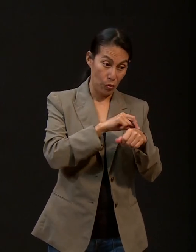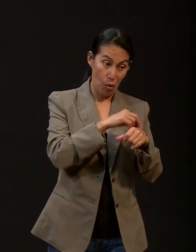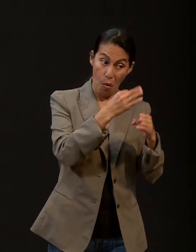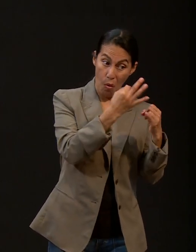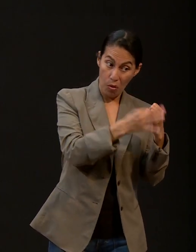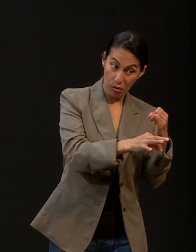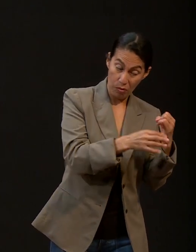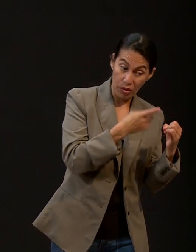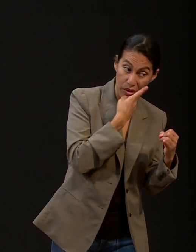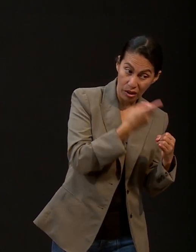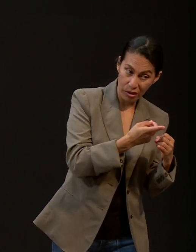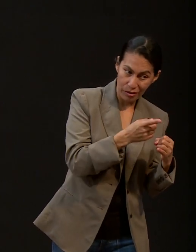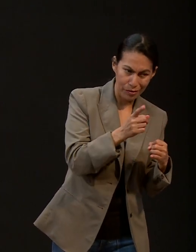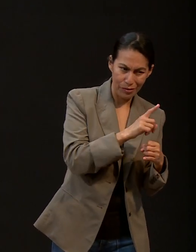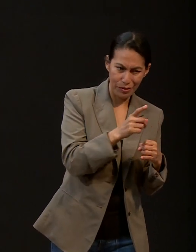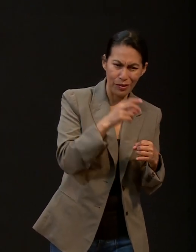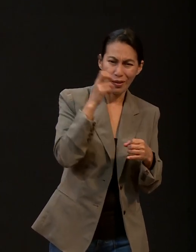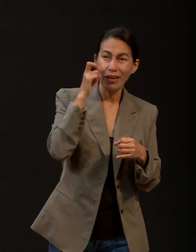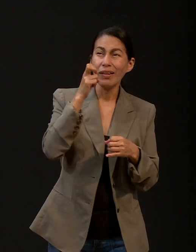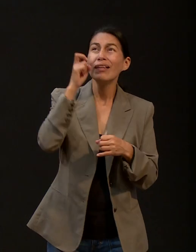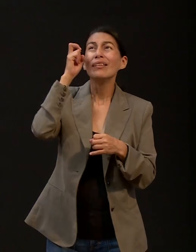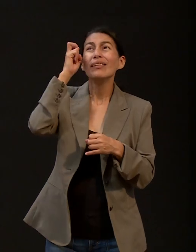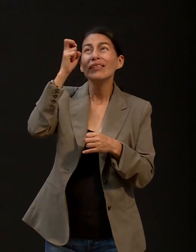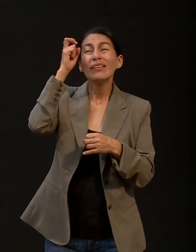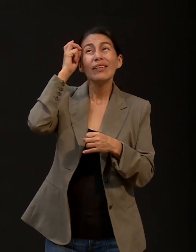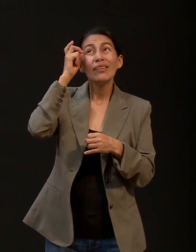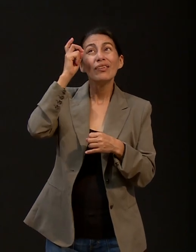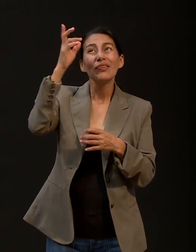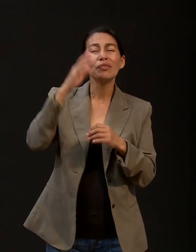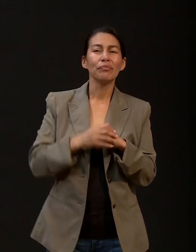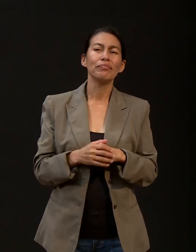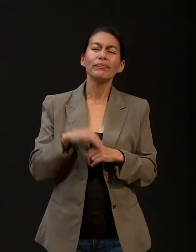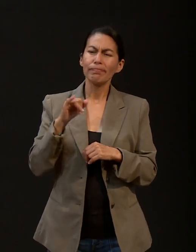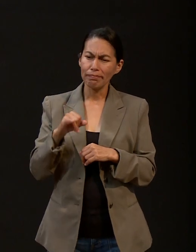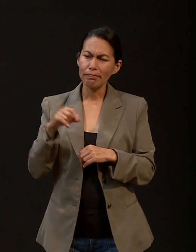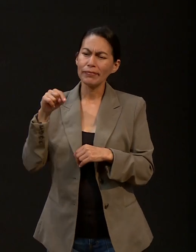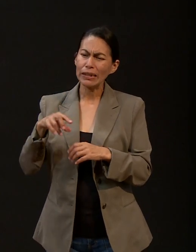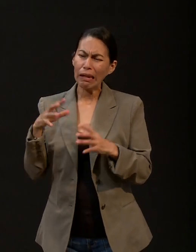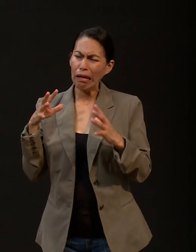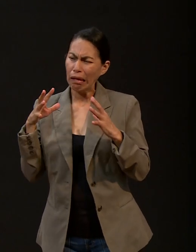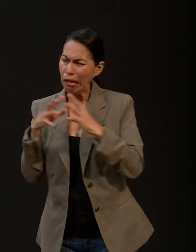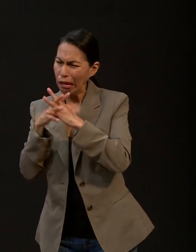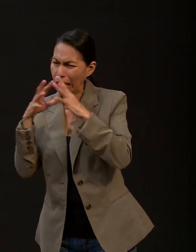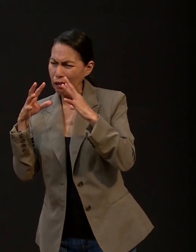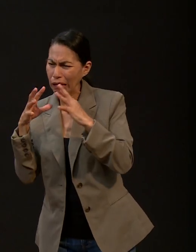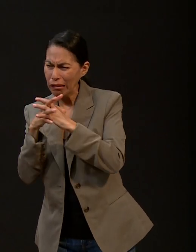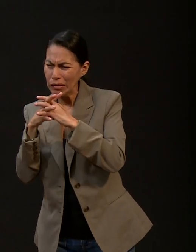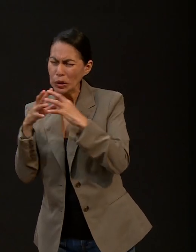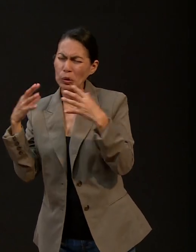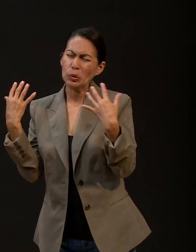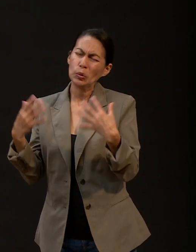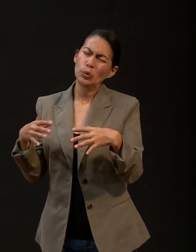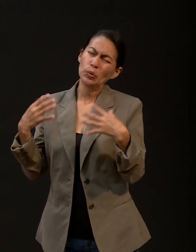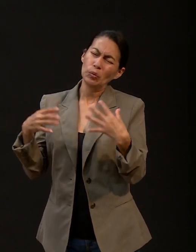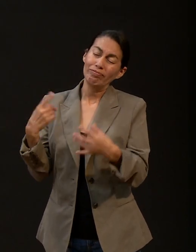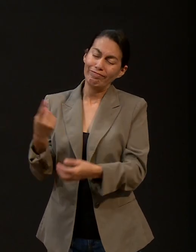médico. Así es. tiene Dios. Estamos en medio de un conflicto. Entonces, desde esa